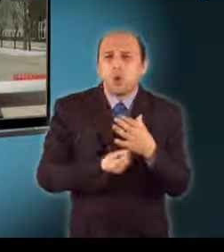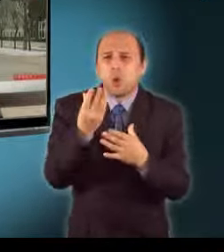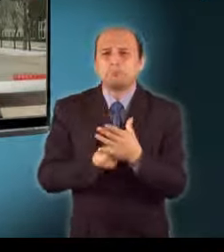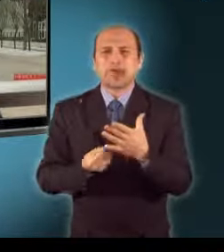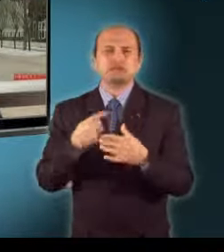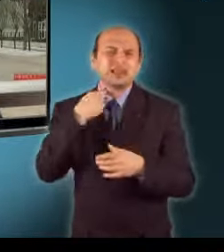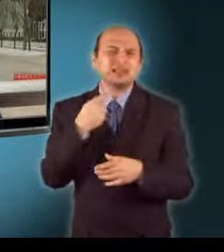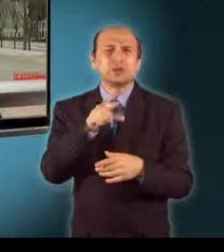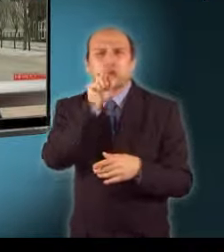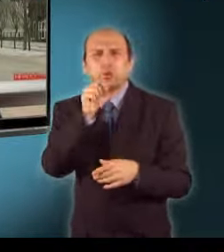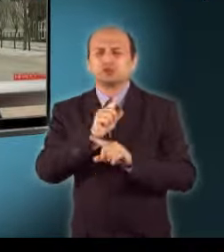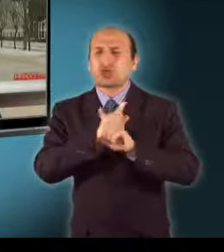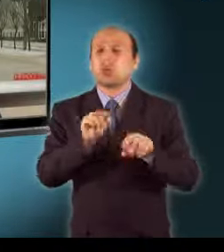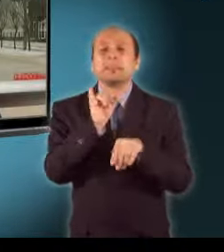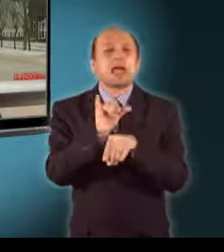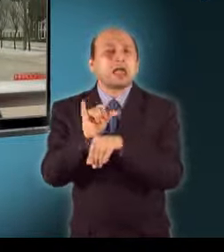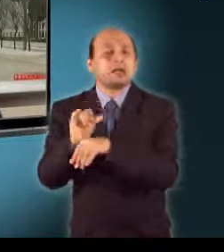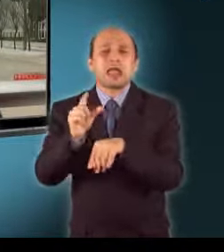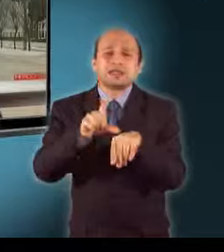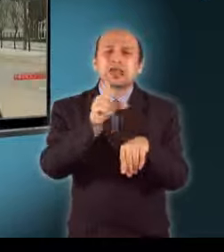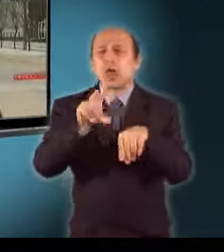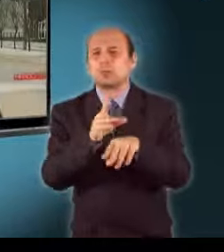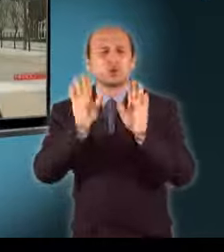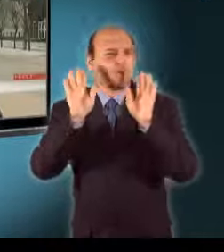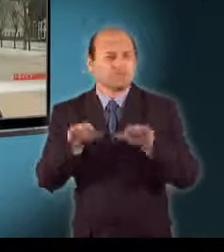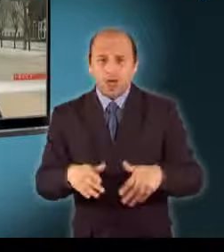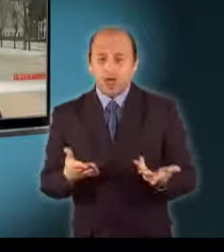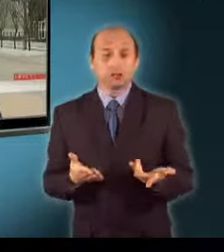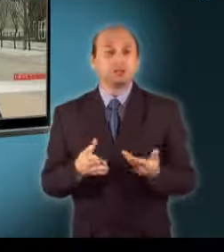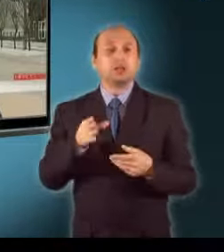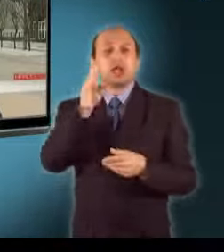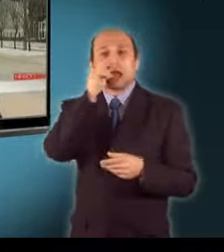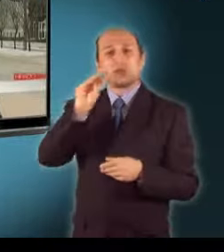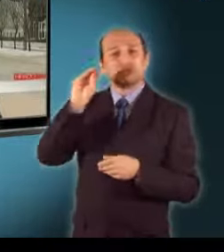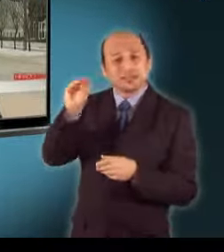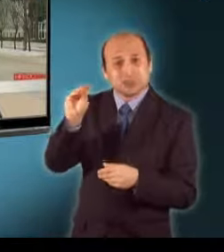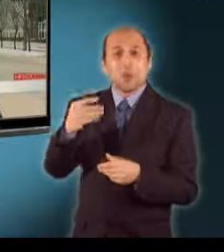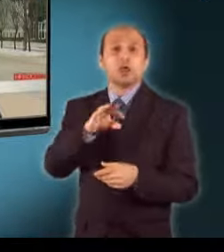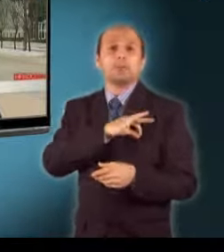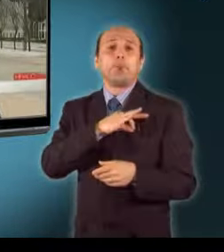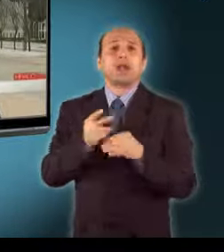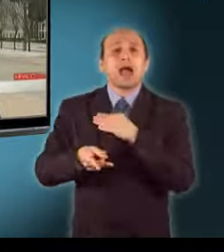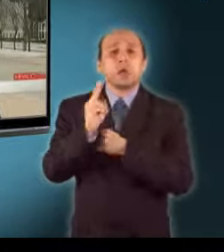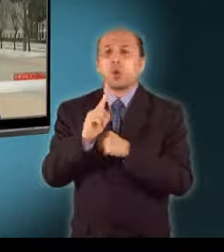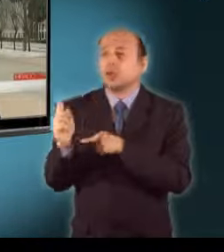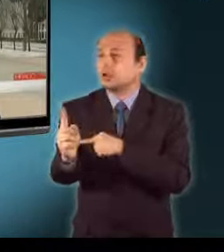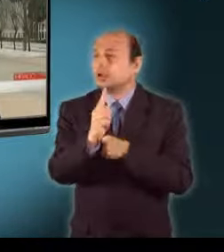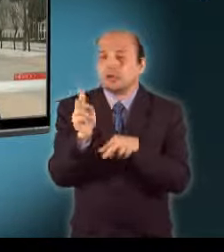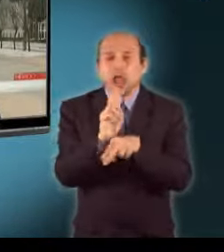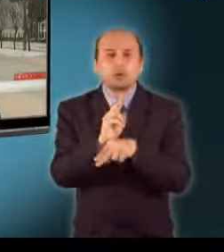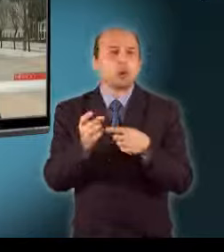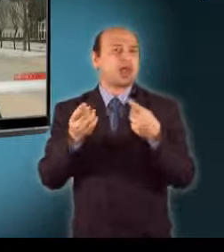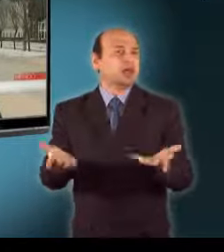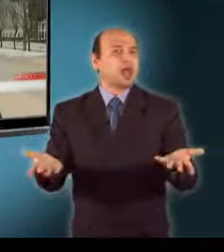sajnos minden héten két-három alkalommal. Ezt mi jelezzük a rendőrségnek, a polgárőrség hiában állandóan kint, egyszerűen nem